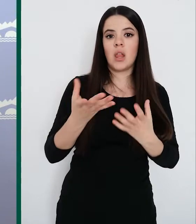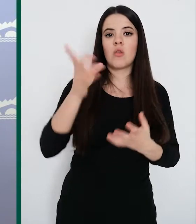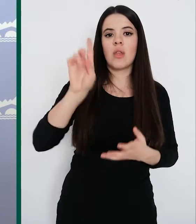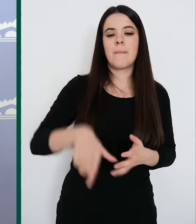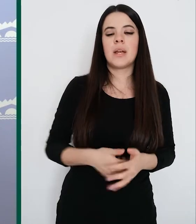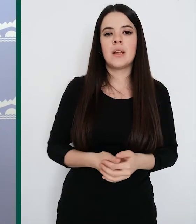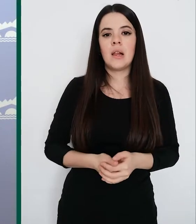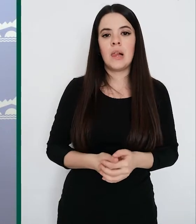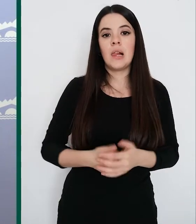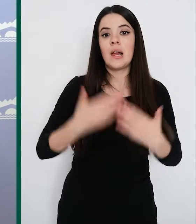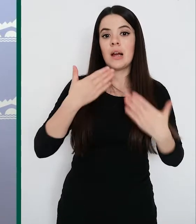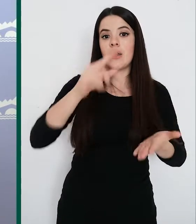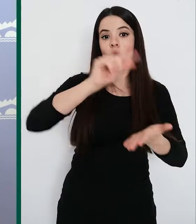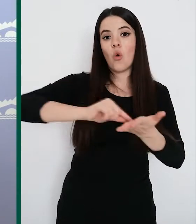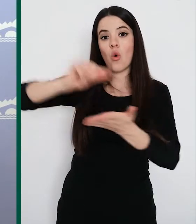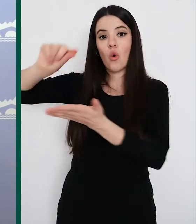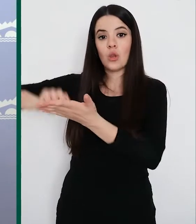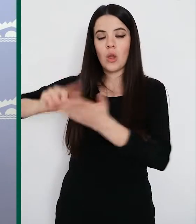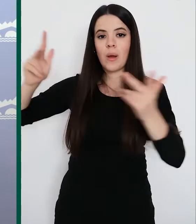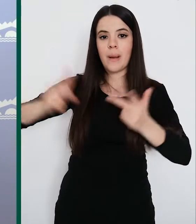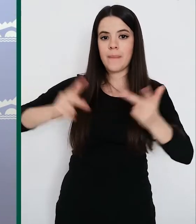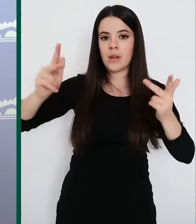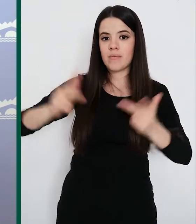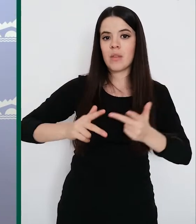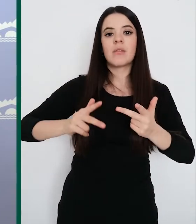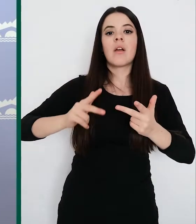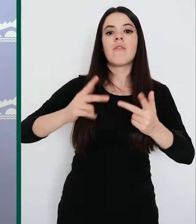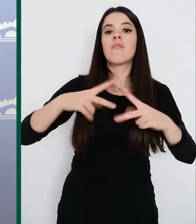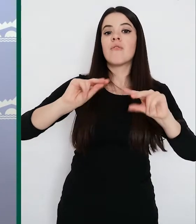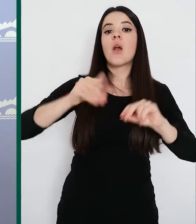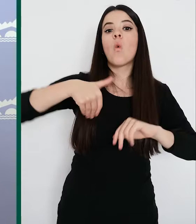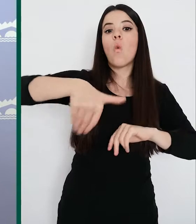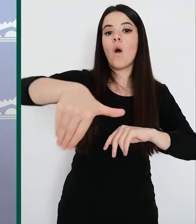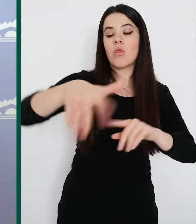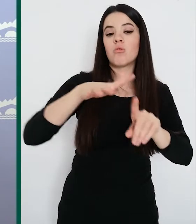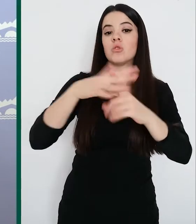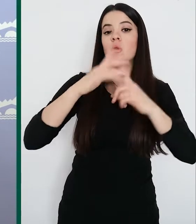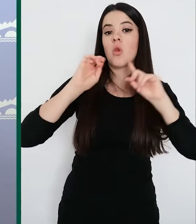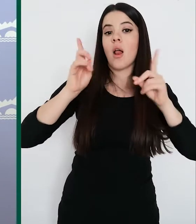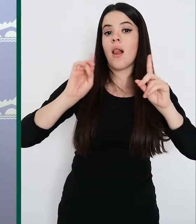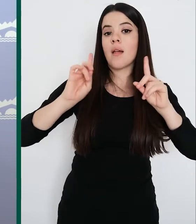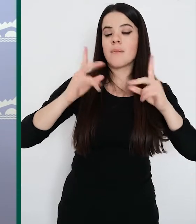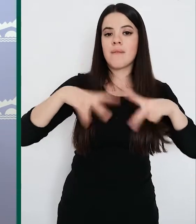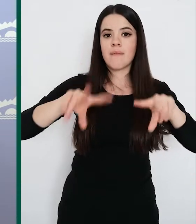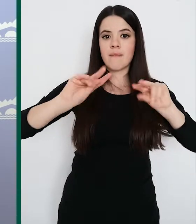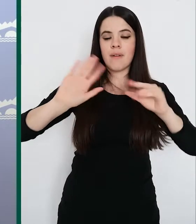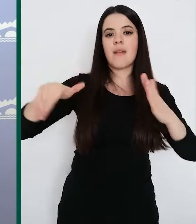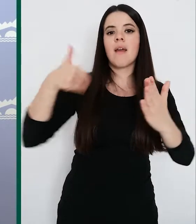Estos contratos de emergencia estarán en vigor hasta el final del estado de alarma y, gracias a esos contratos de